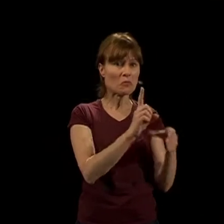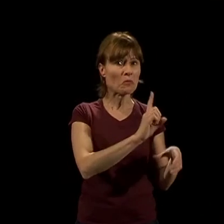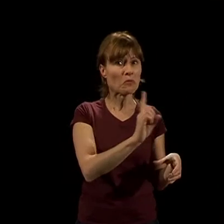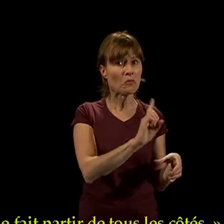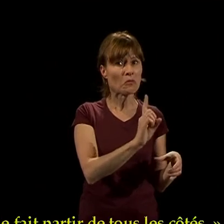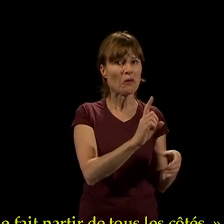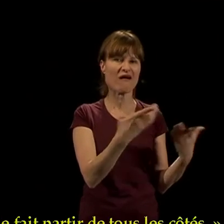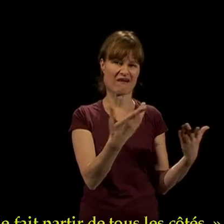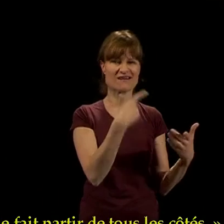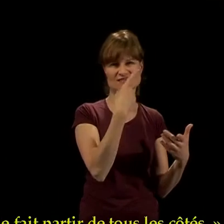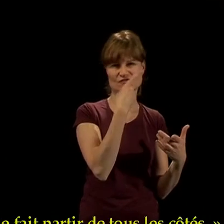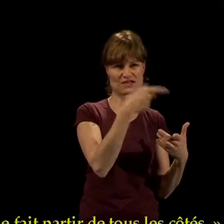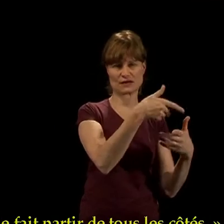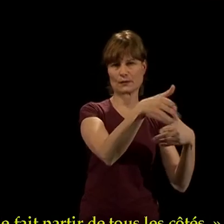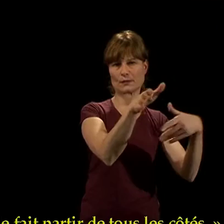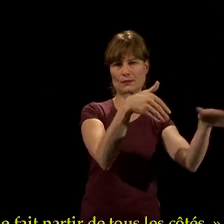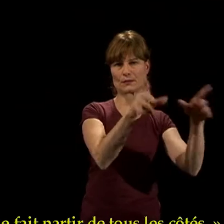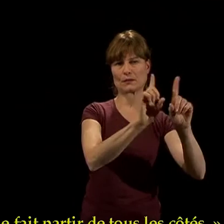Il le fait partir de tous les côtés.